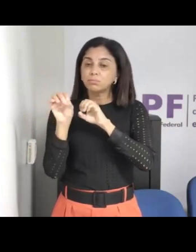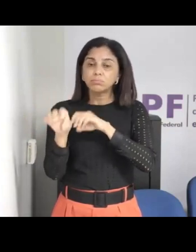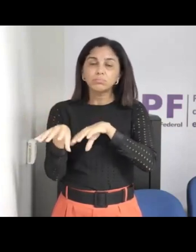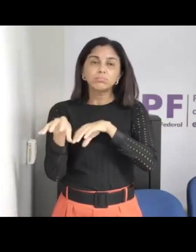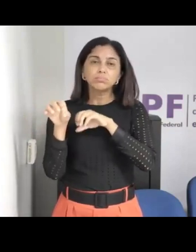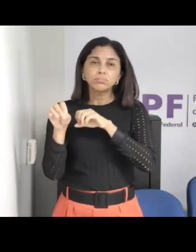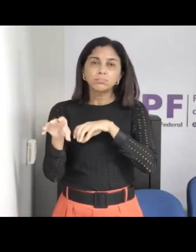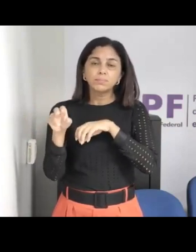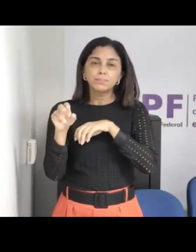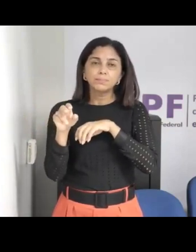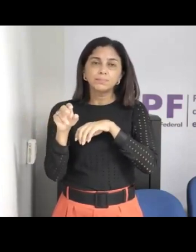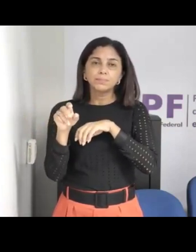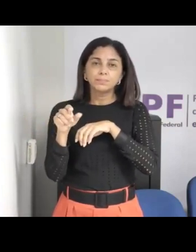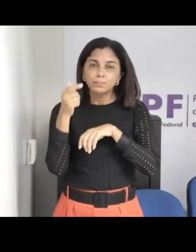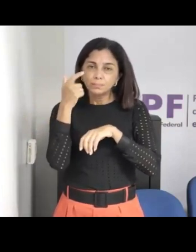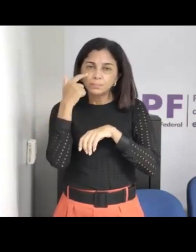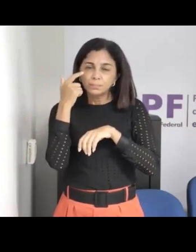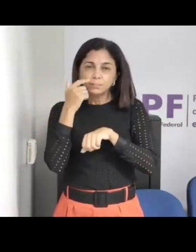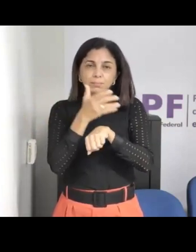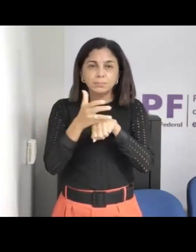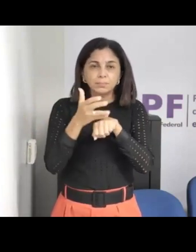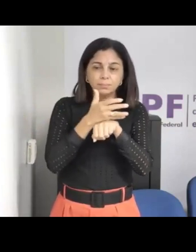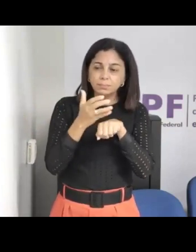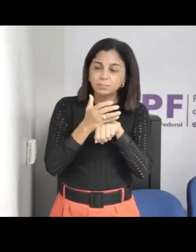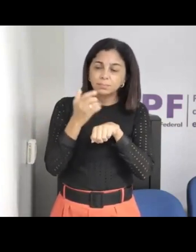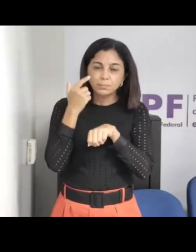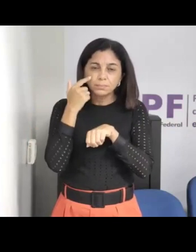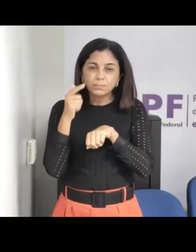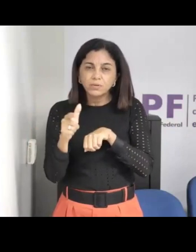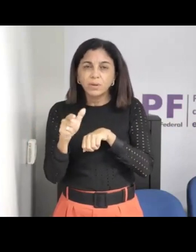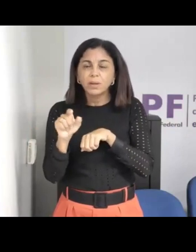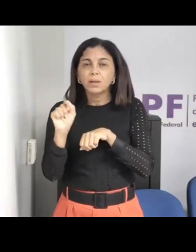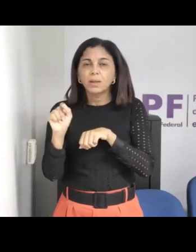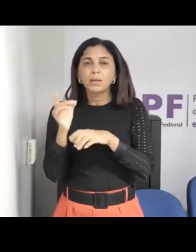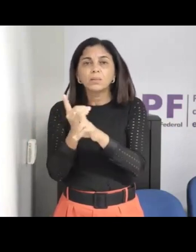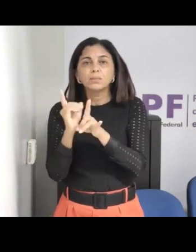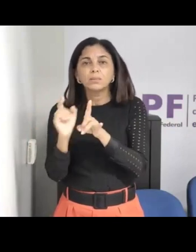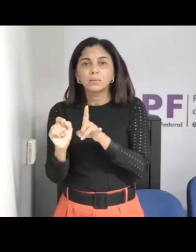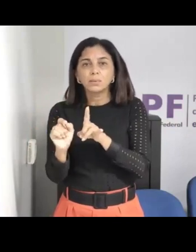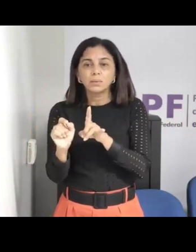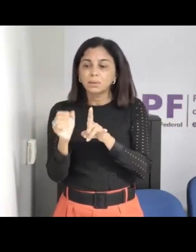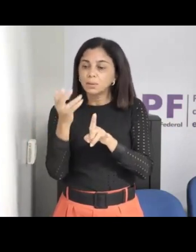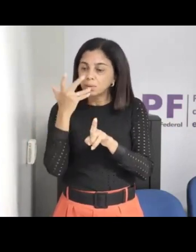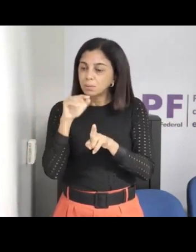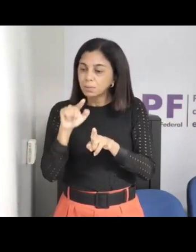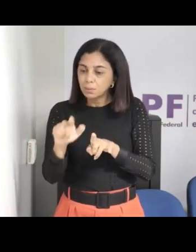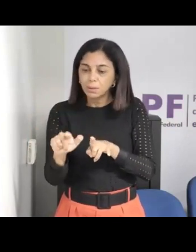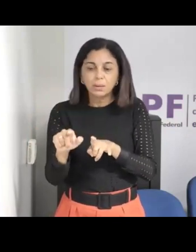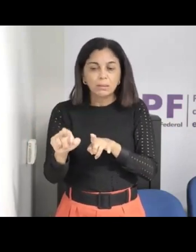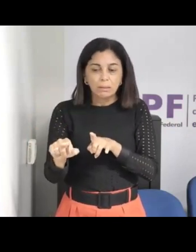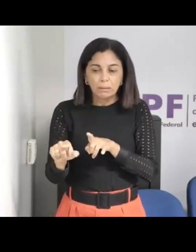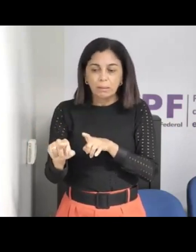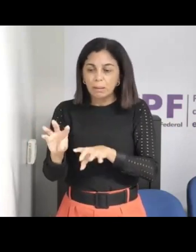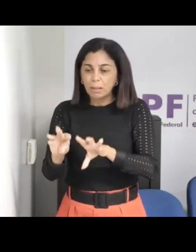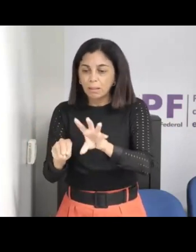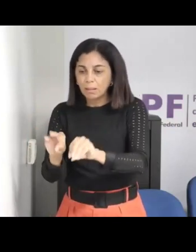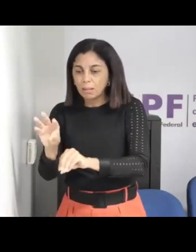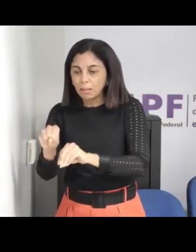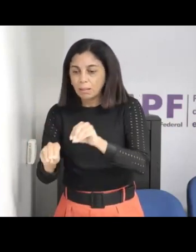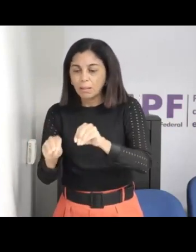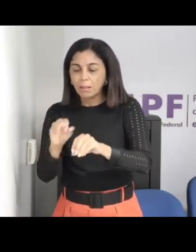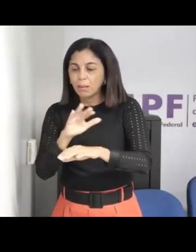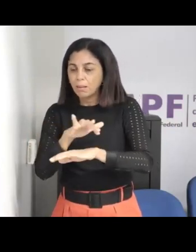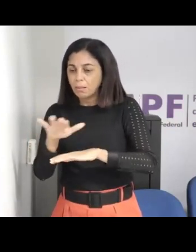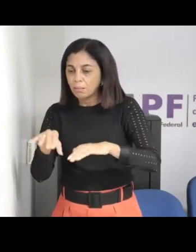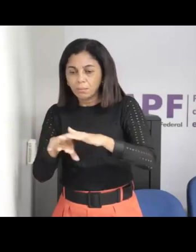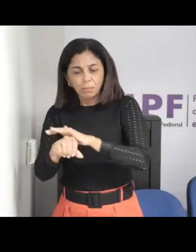detectar quando a criança está sofrendo a violência em casa, mais com a violência sexual, que principalmente ela acontece a maior parte das vezes em casa por